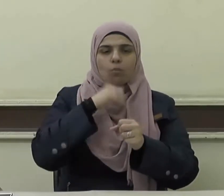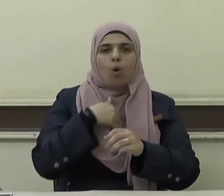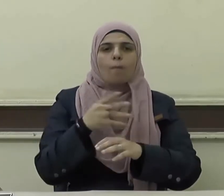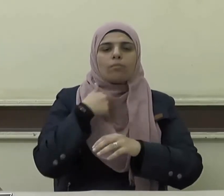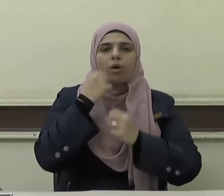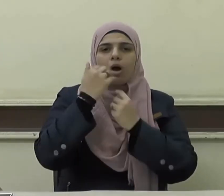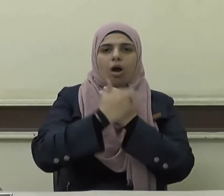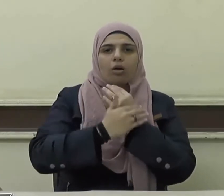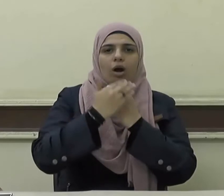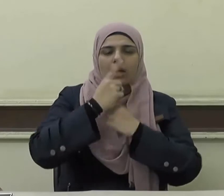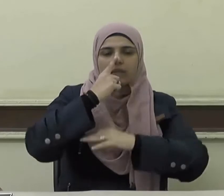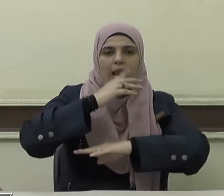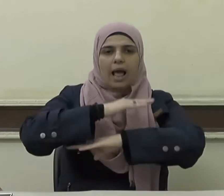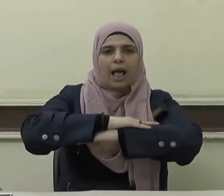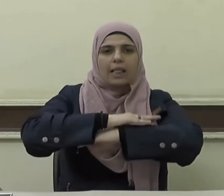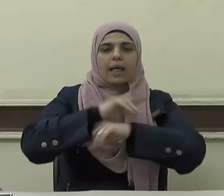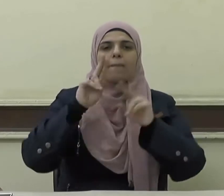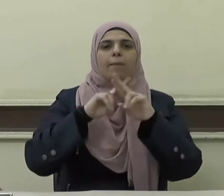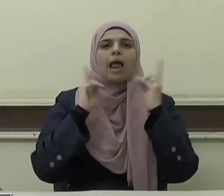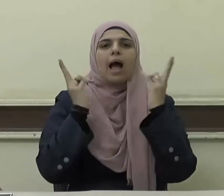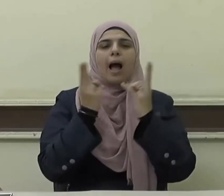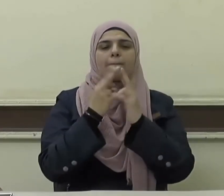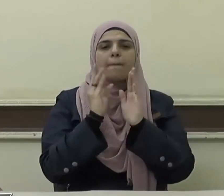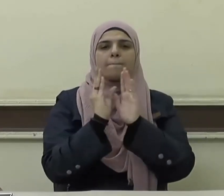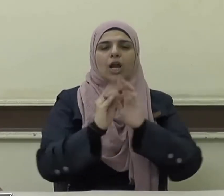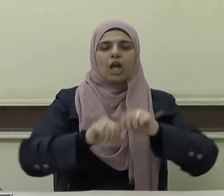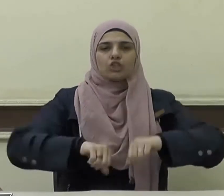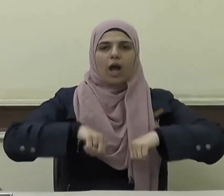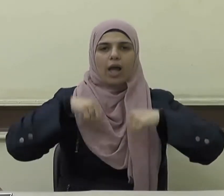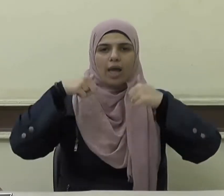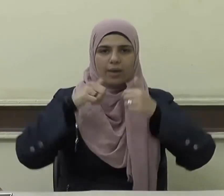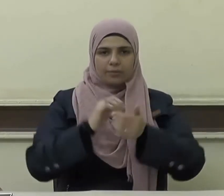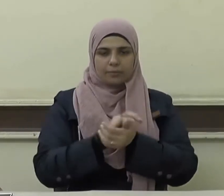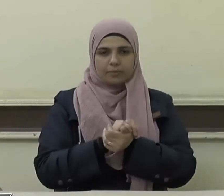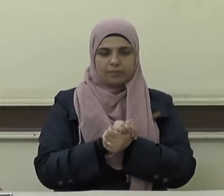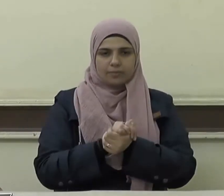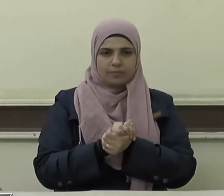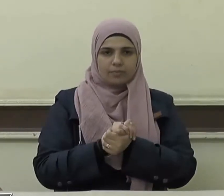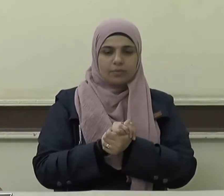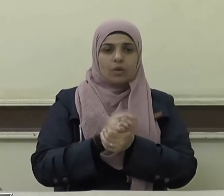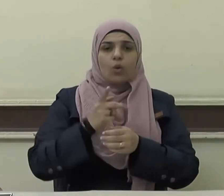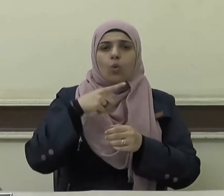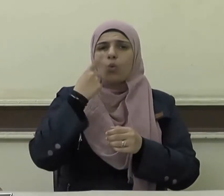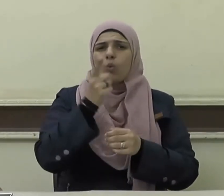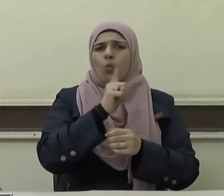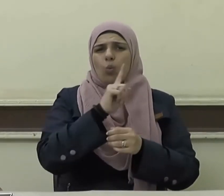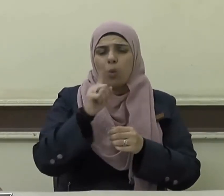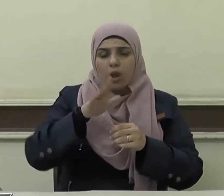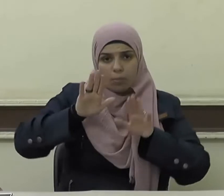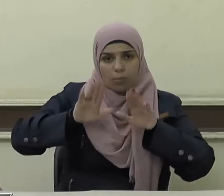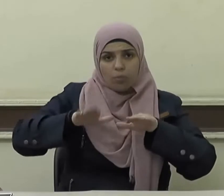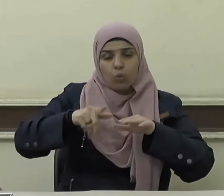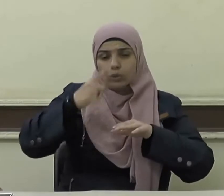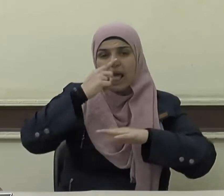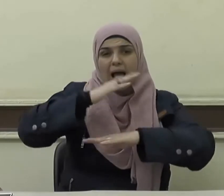مراعاة الآداب العامة منهج حياة ولا تعد هذه